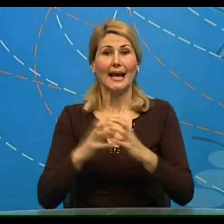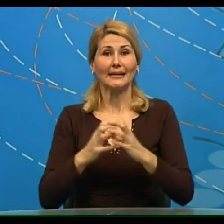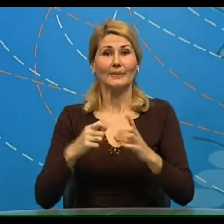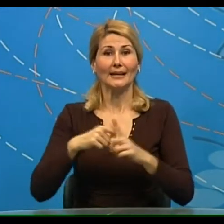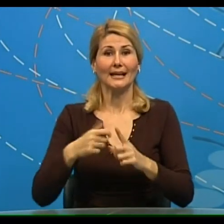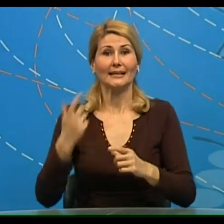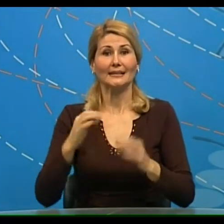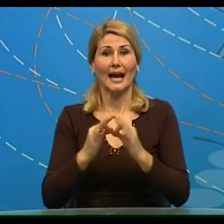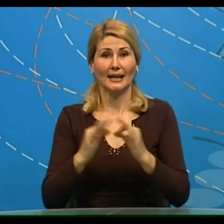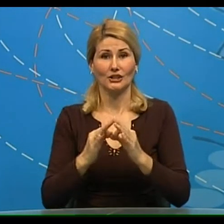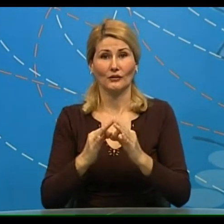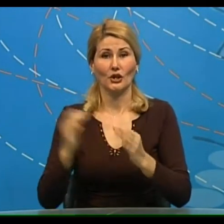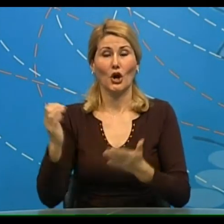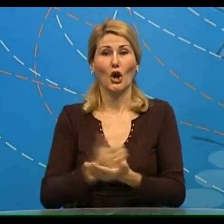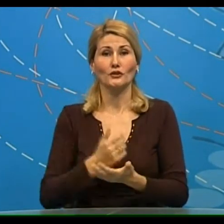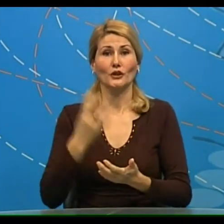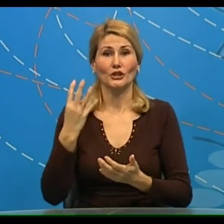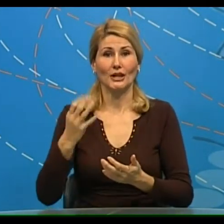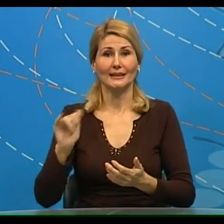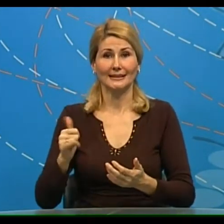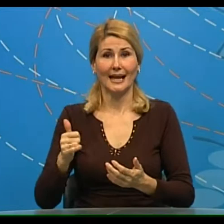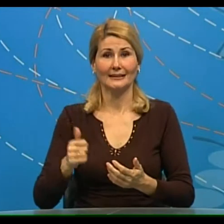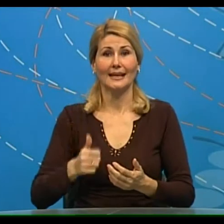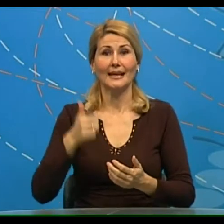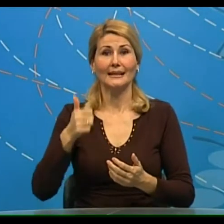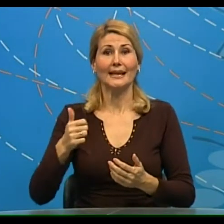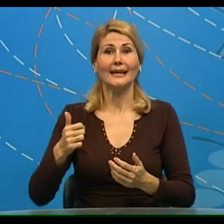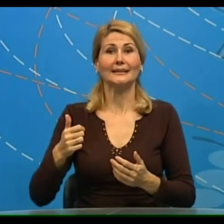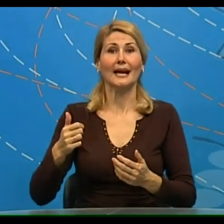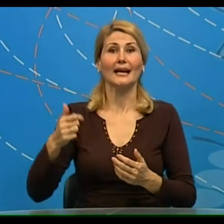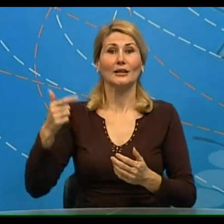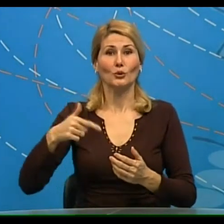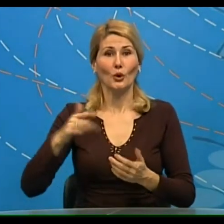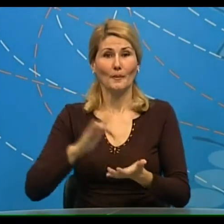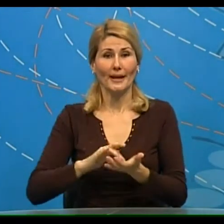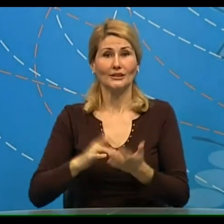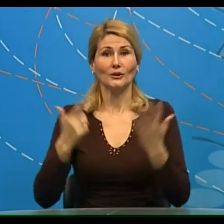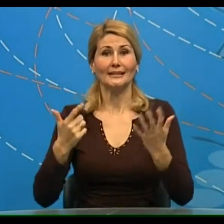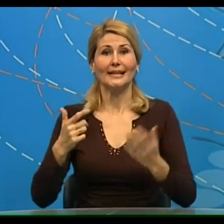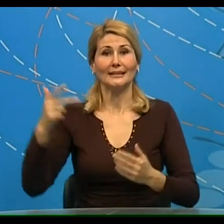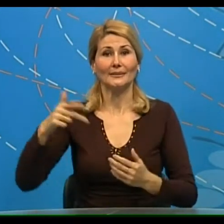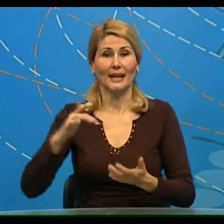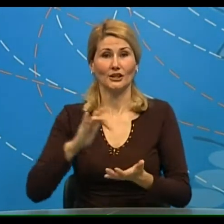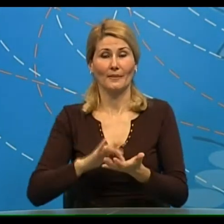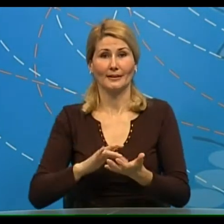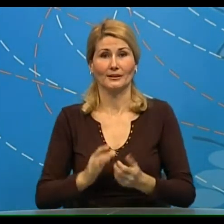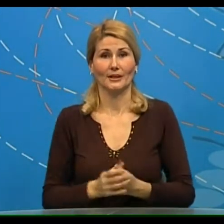Aranđeloca. Osvojene su četiri zlatne, jedna srebrna i sedam bronzenih medalja. Šampioni